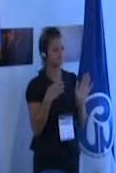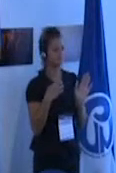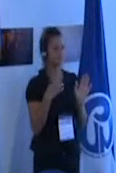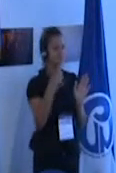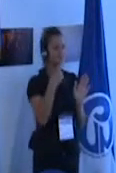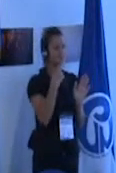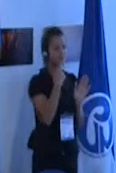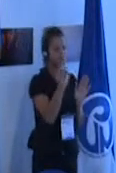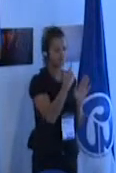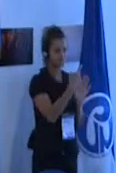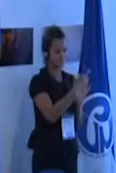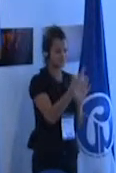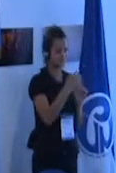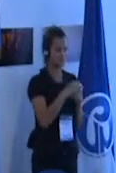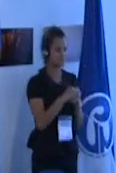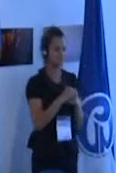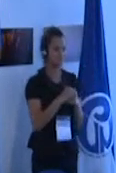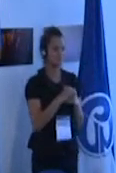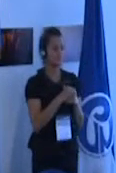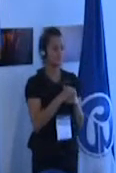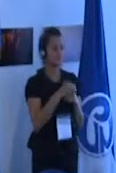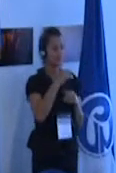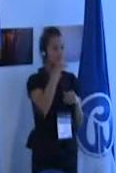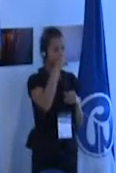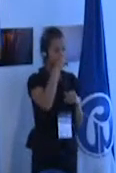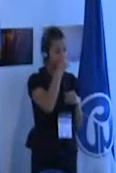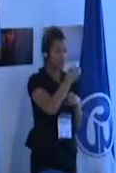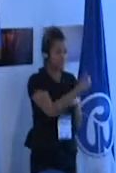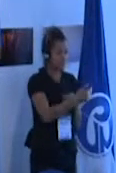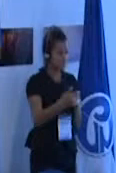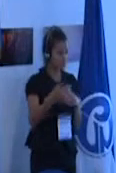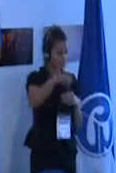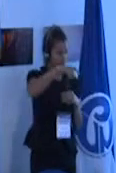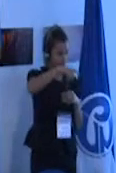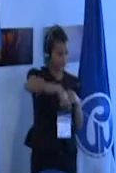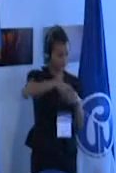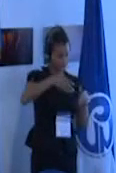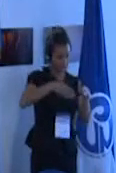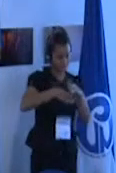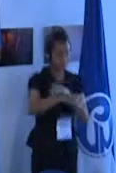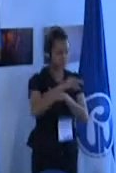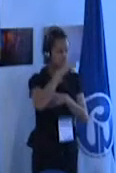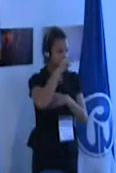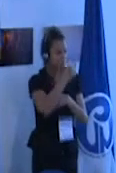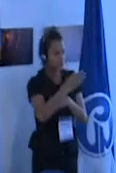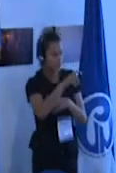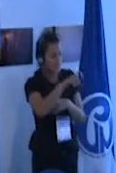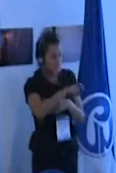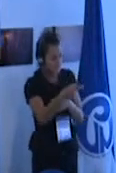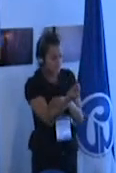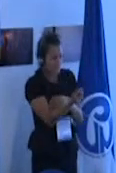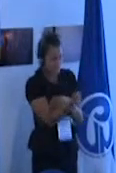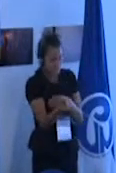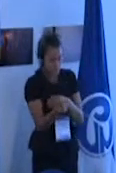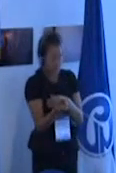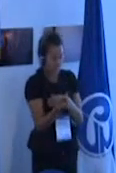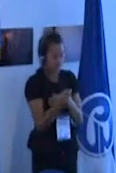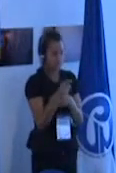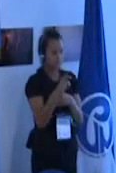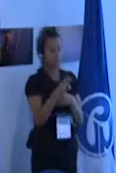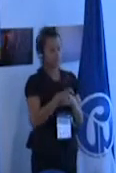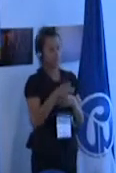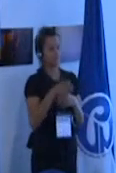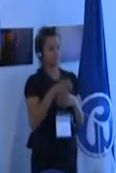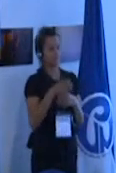la escolaridad de los niños con necesidades particulares debe estar adaptada y normalizada y